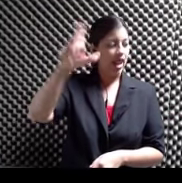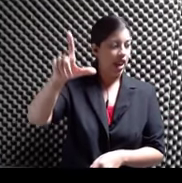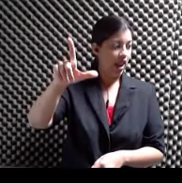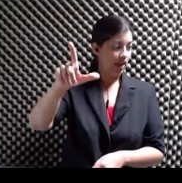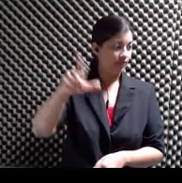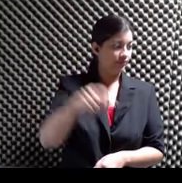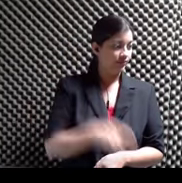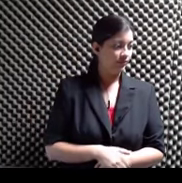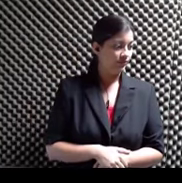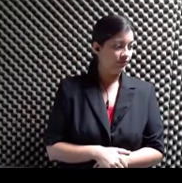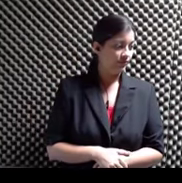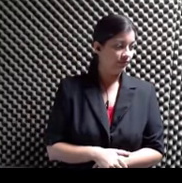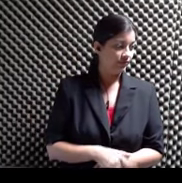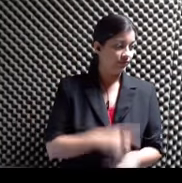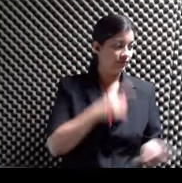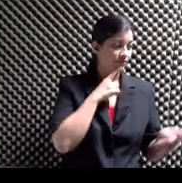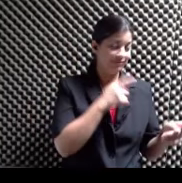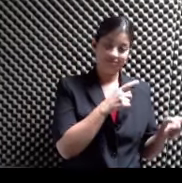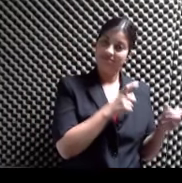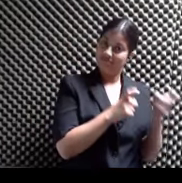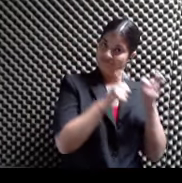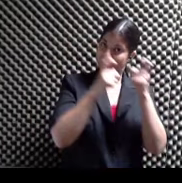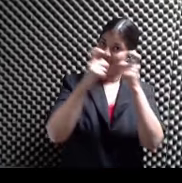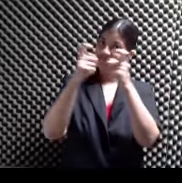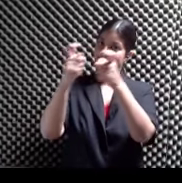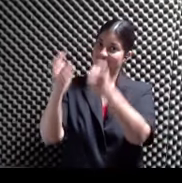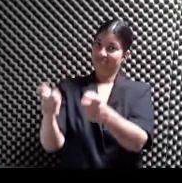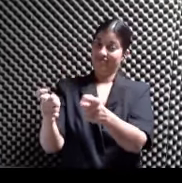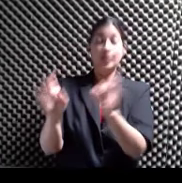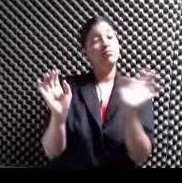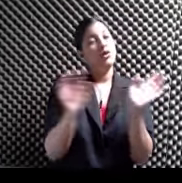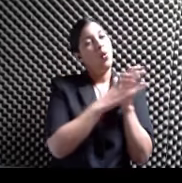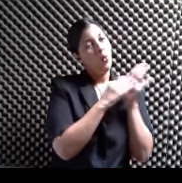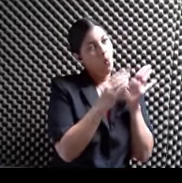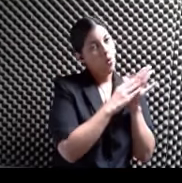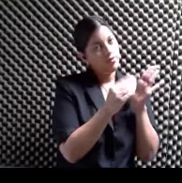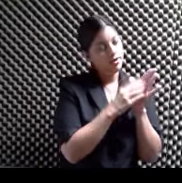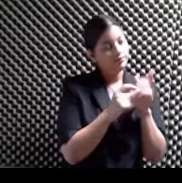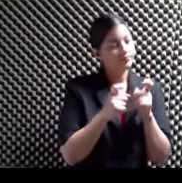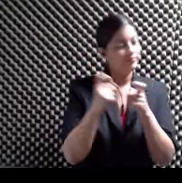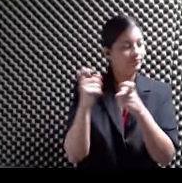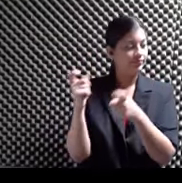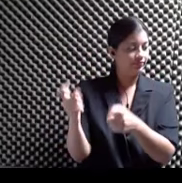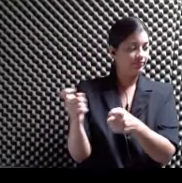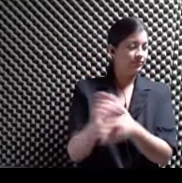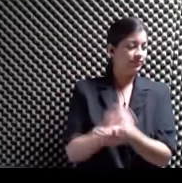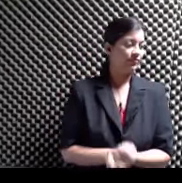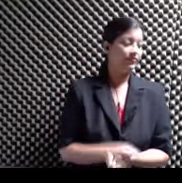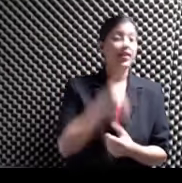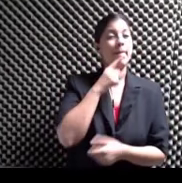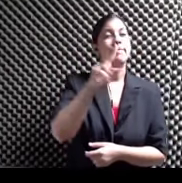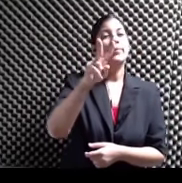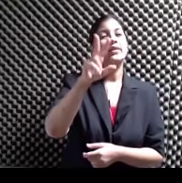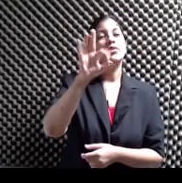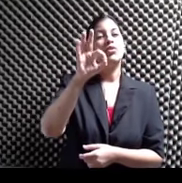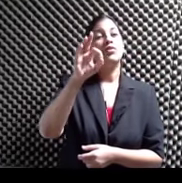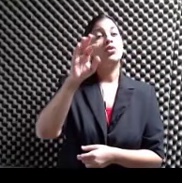El pergamino Que le dieron Copia del pergamino Por el Royal Command Performance El 29 de octubre De 1962